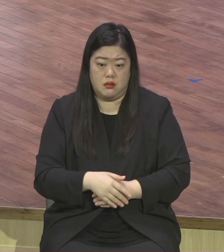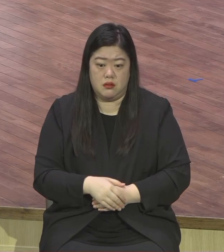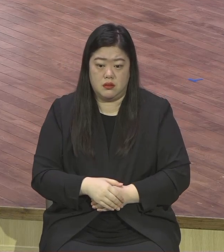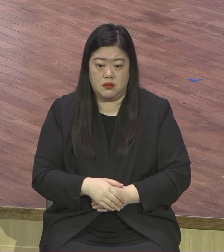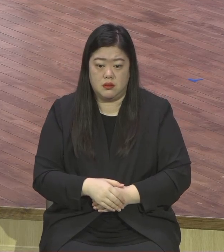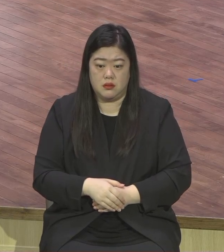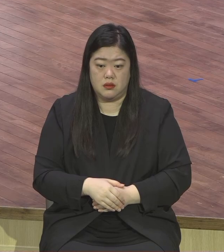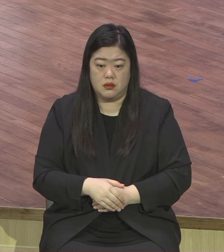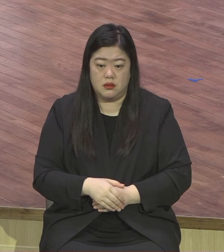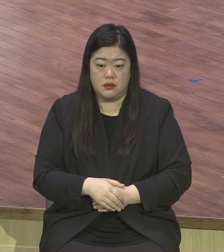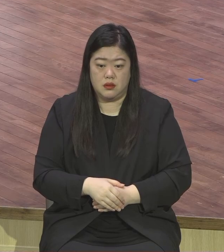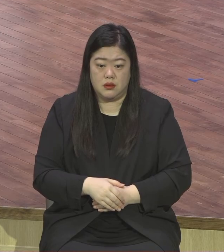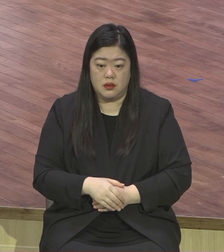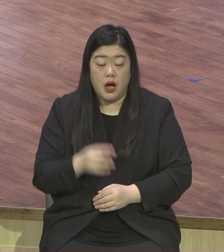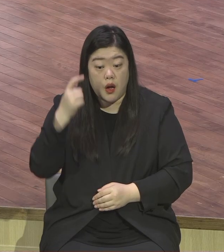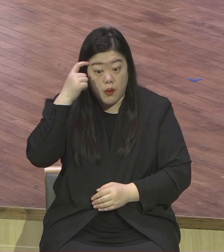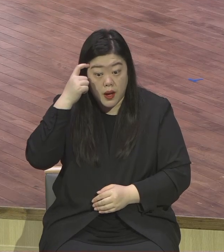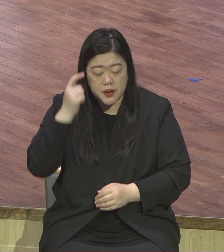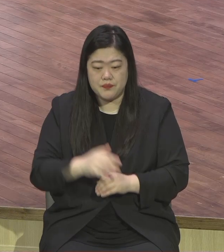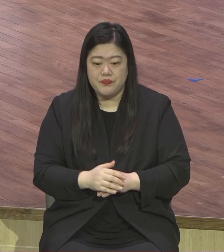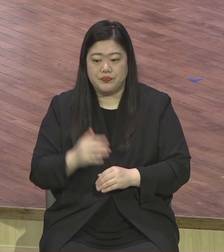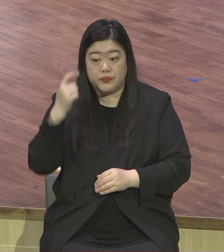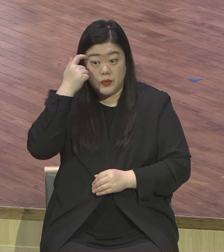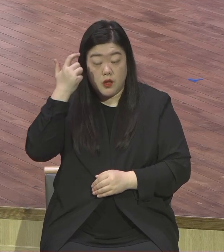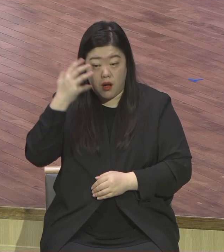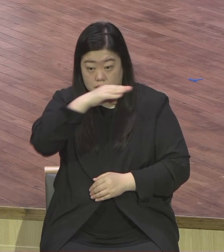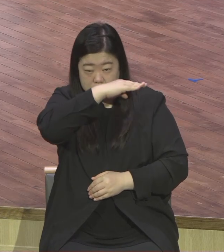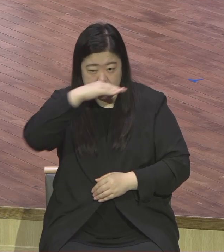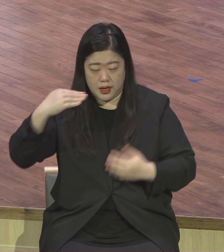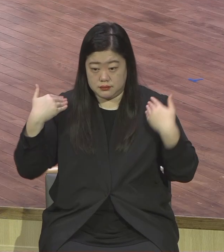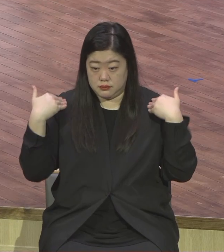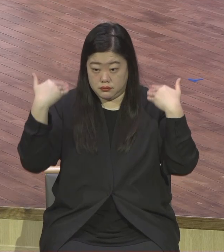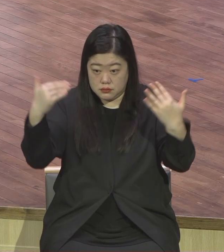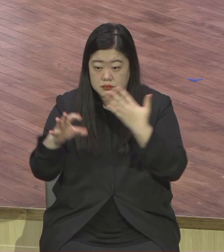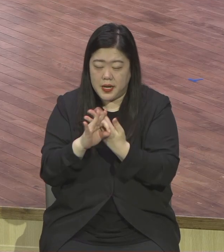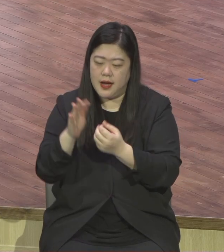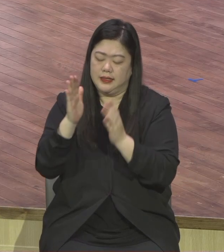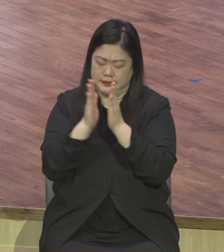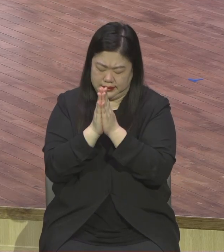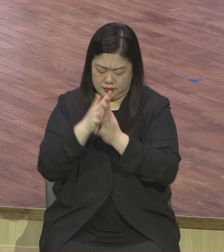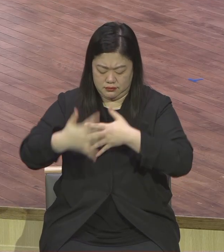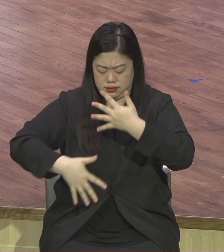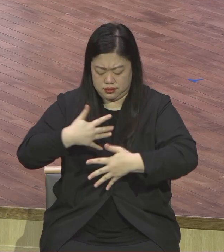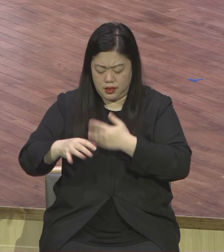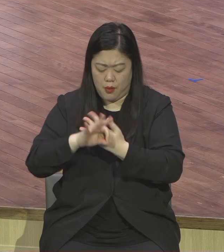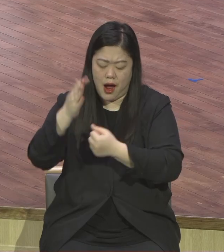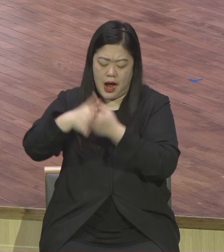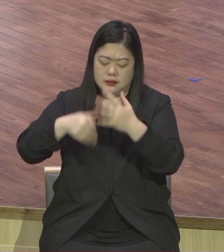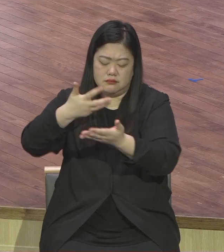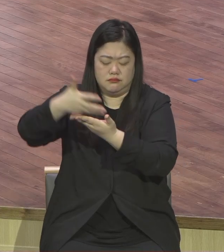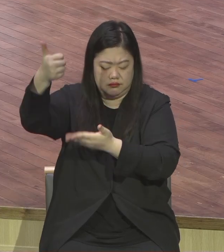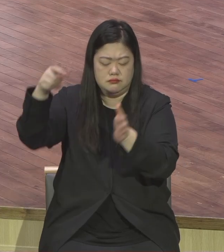정말 하나님 받으신 기도를 드릴 수가 없단 말이에요. 그러니까 예배 실패하니까 세상에 나가서는